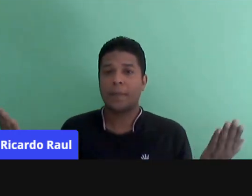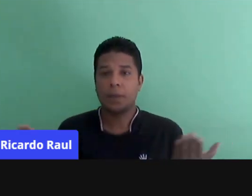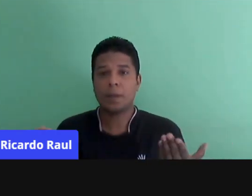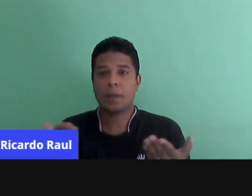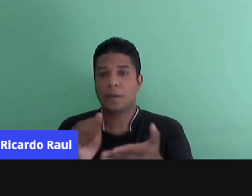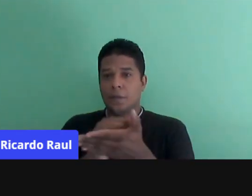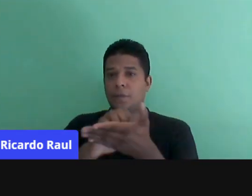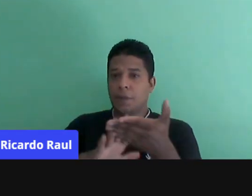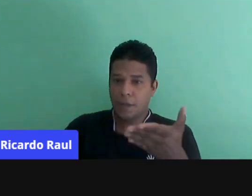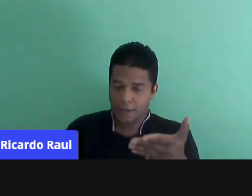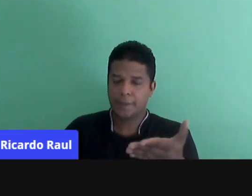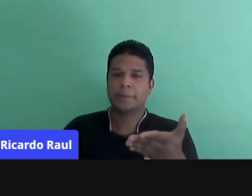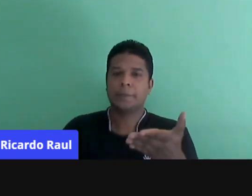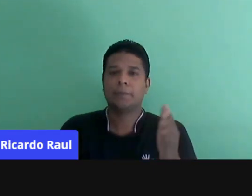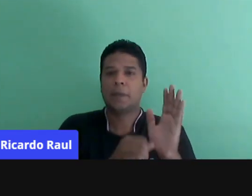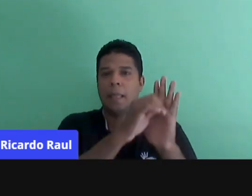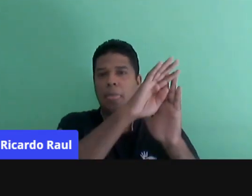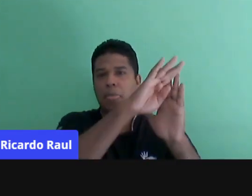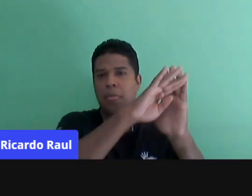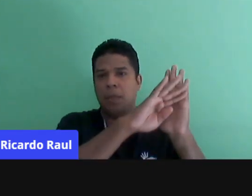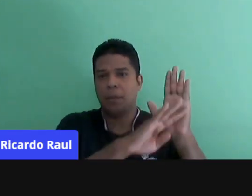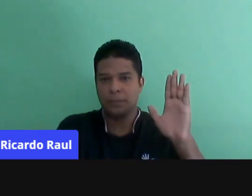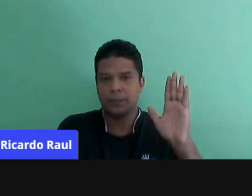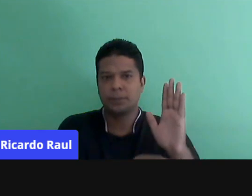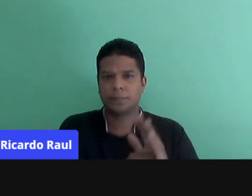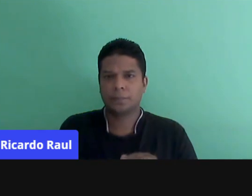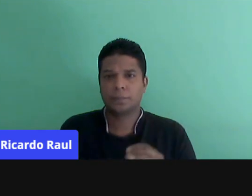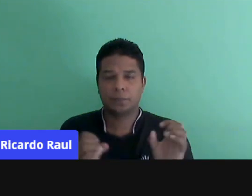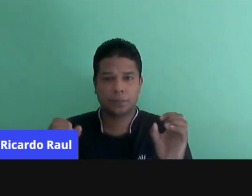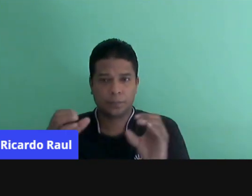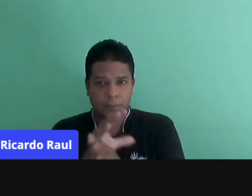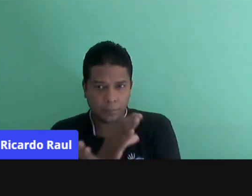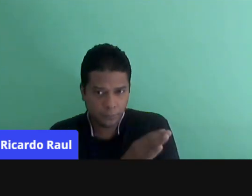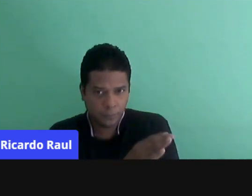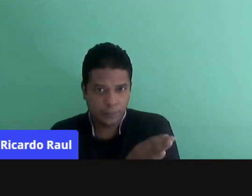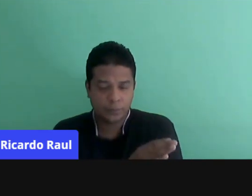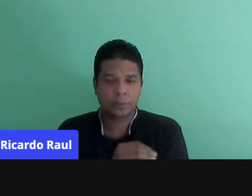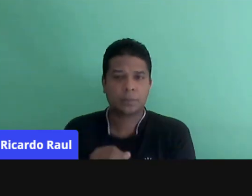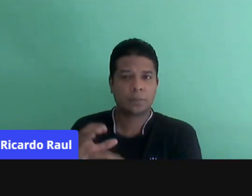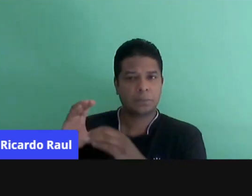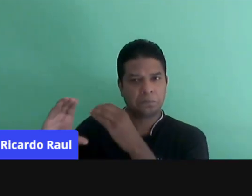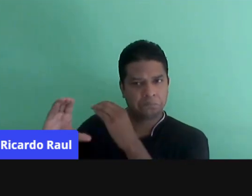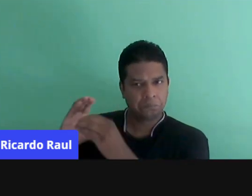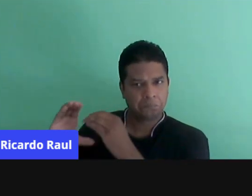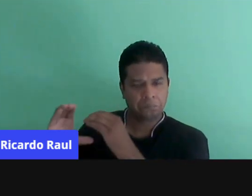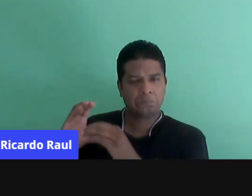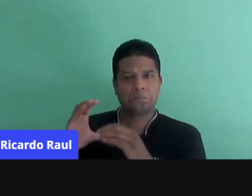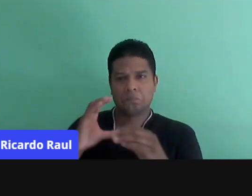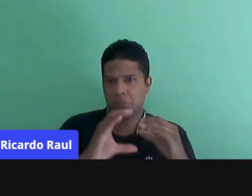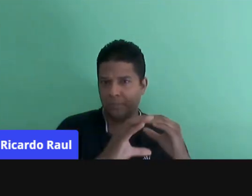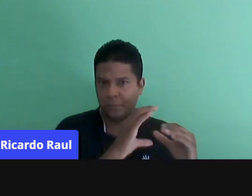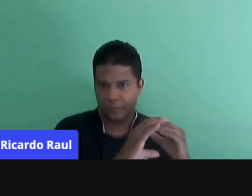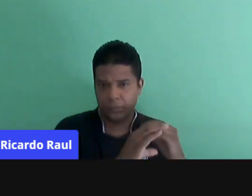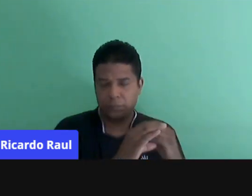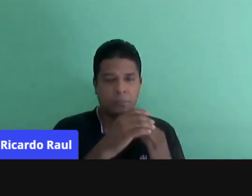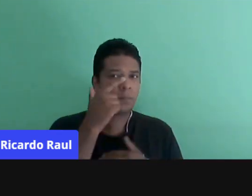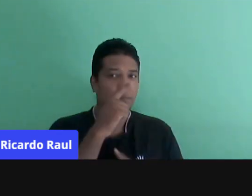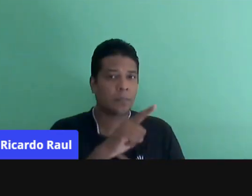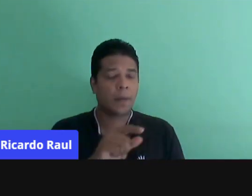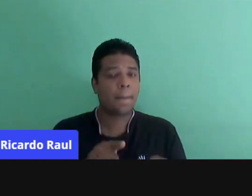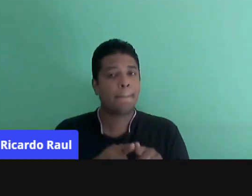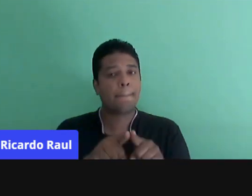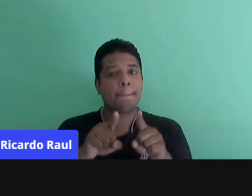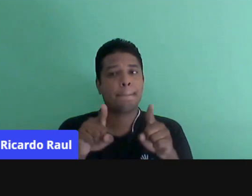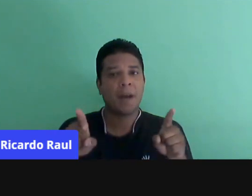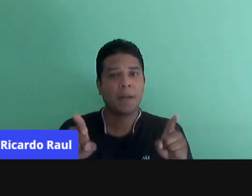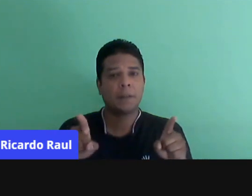exercícios e vem aquela lista. Depois, o professor, e aí, terminaram? Então, o diálogo, a comunicação acontece, né? Mas é uma